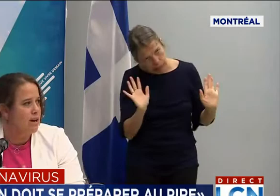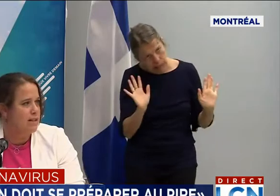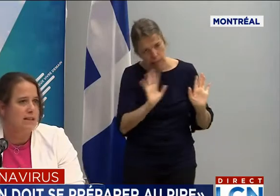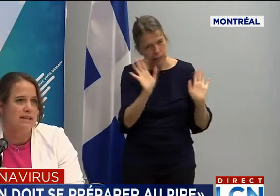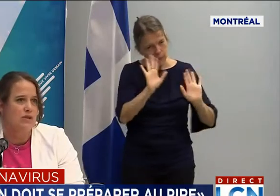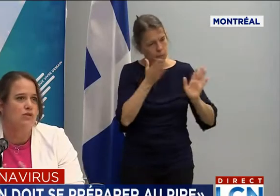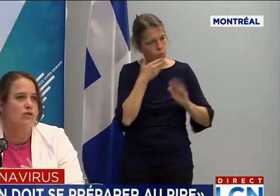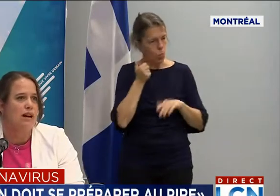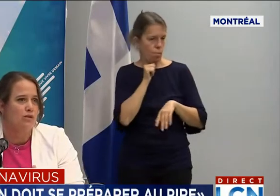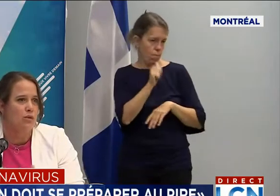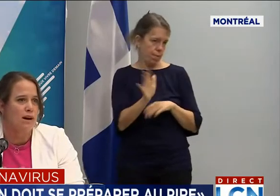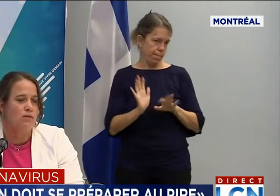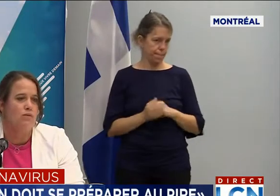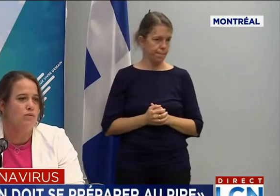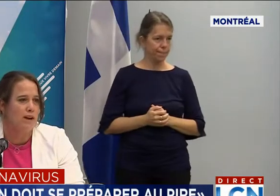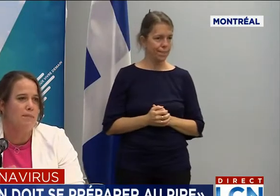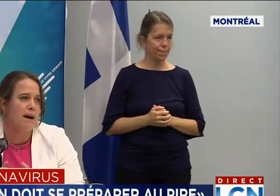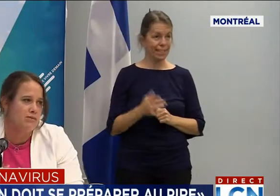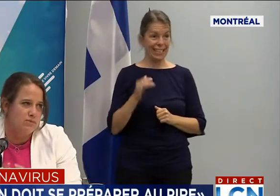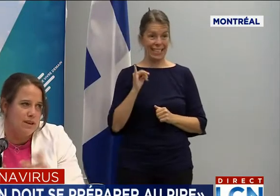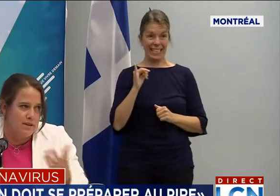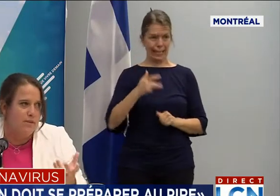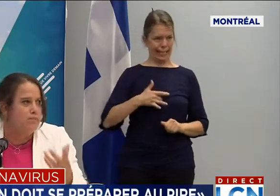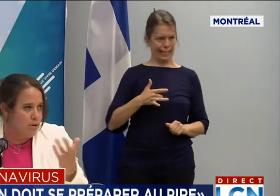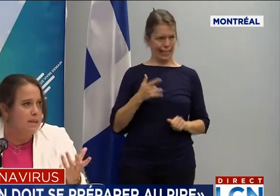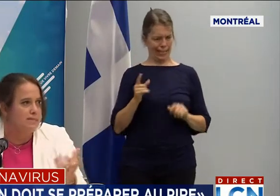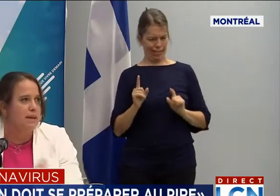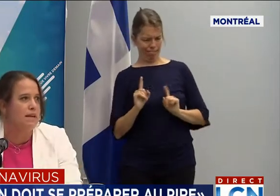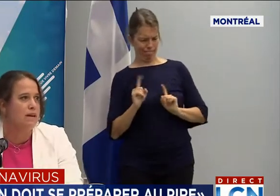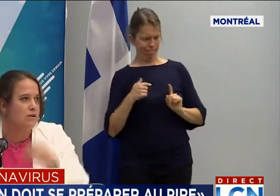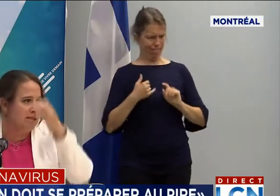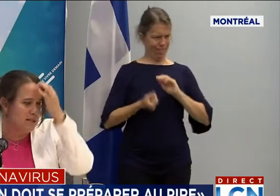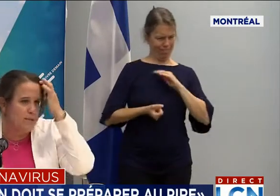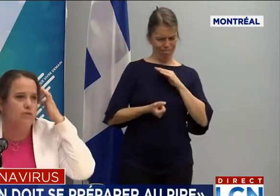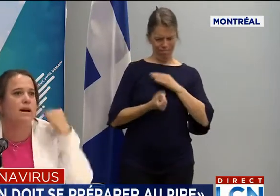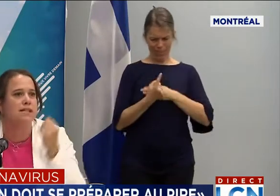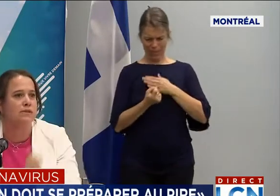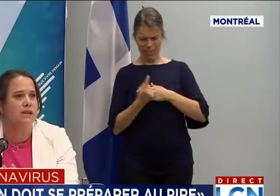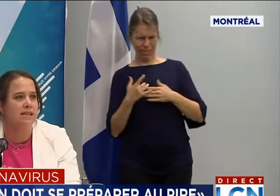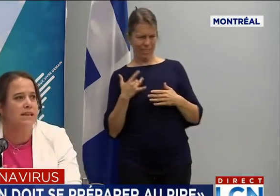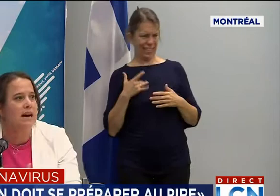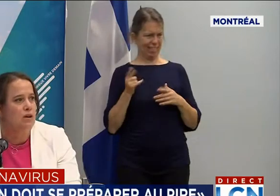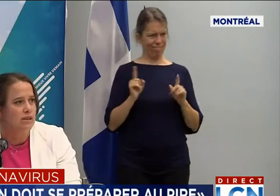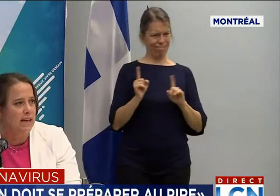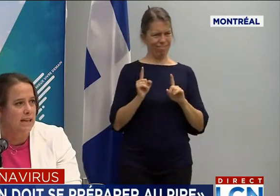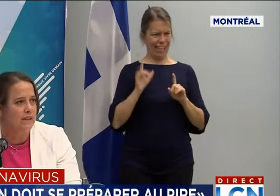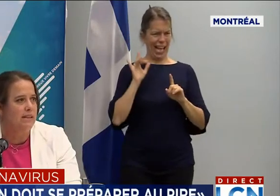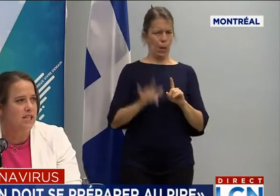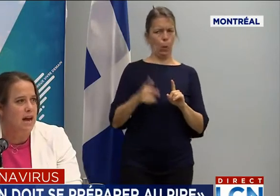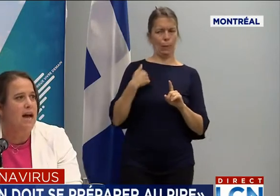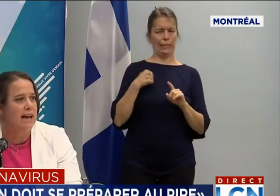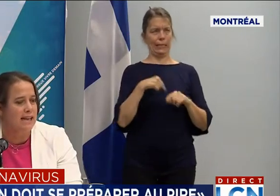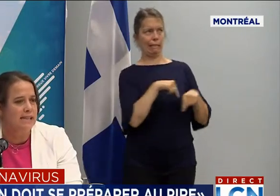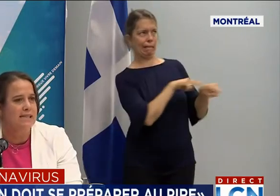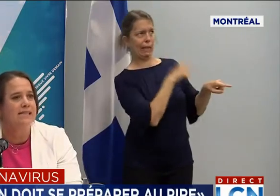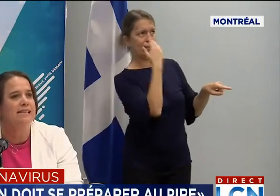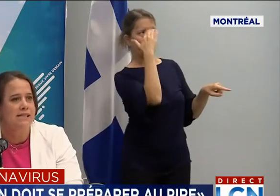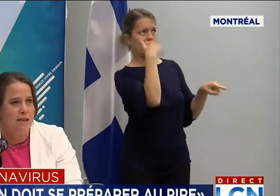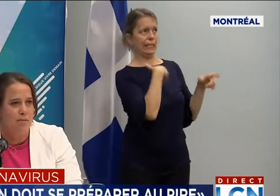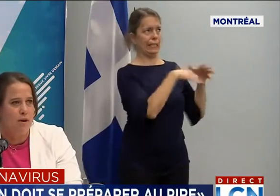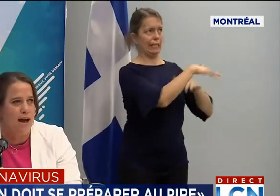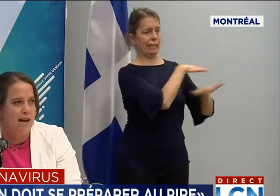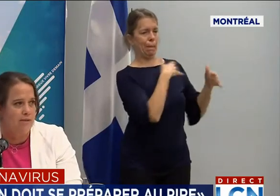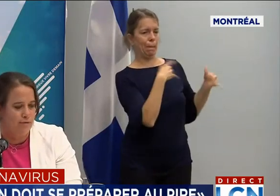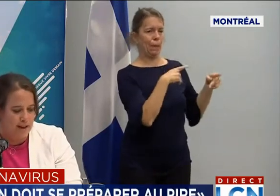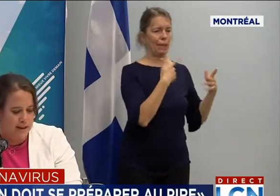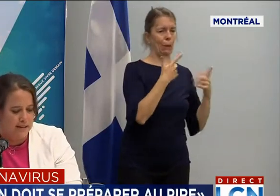pensez avoir été dans un endroit où vraiment vous n'avez pas respecté les consignes et que vous pensez que vous avez été en contact avec des gens à risque, n